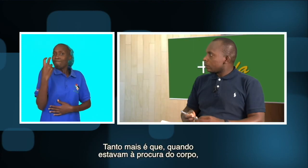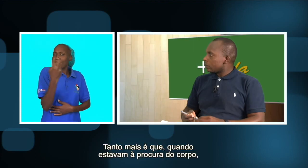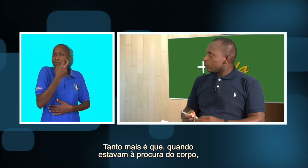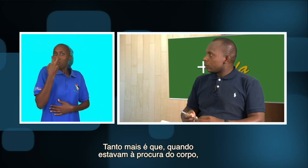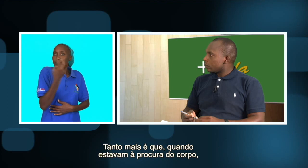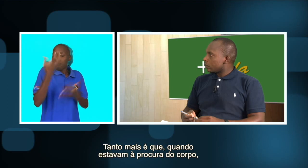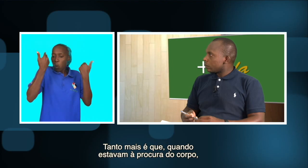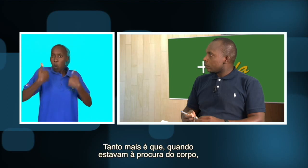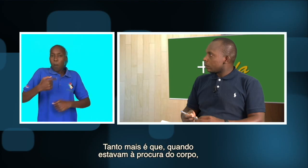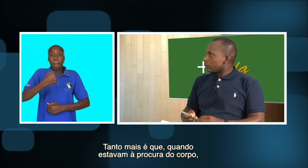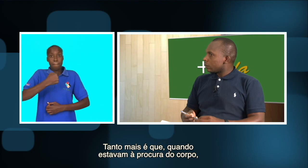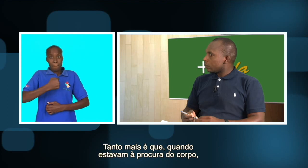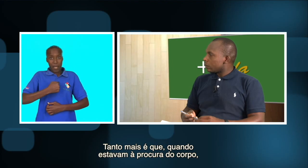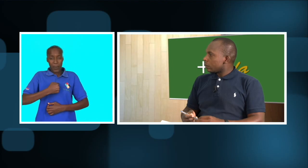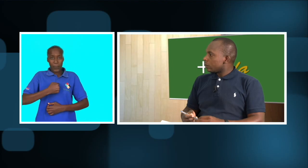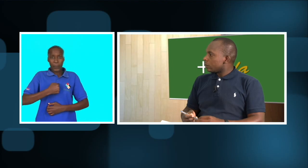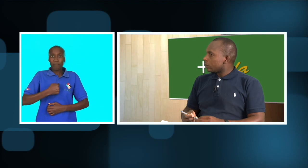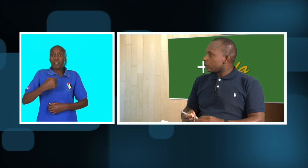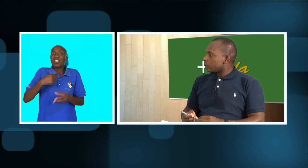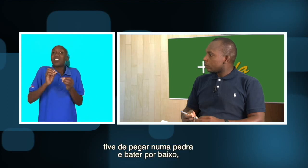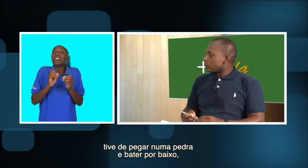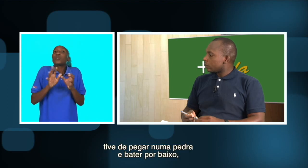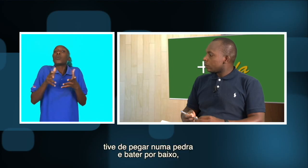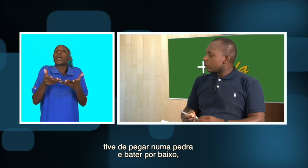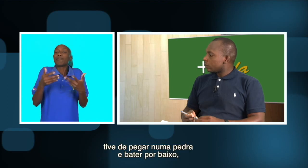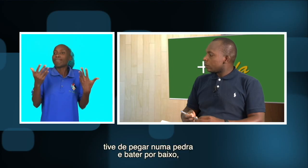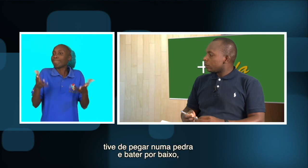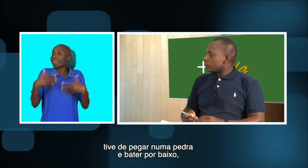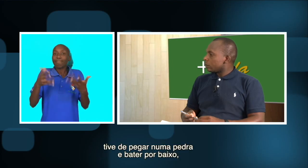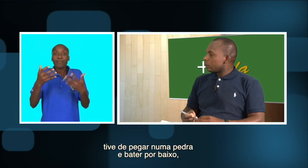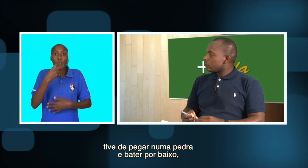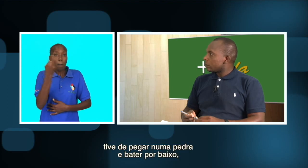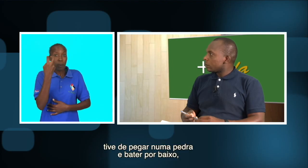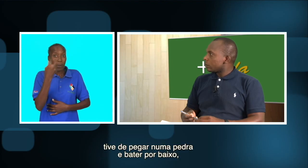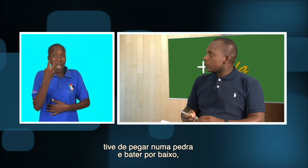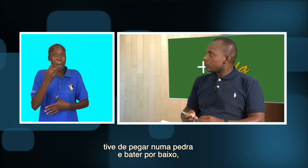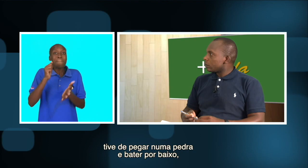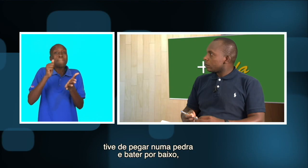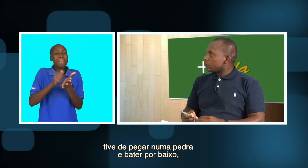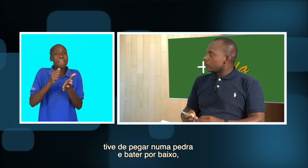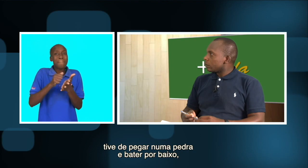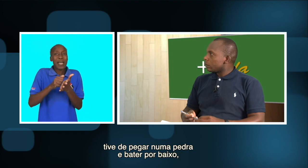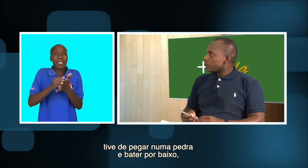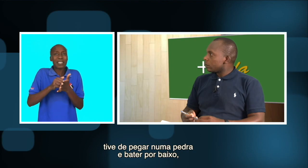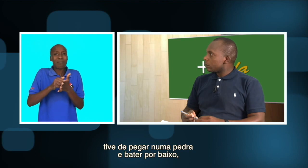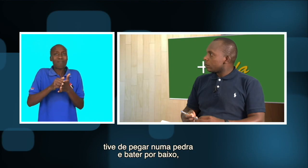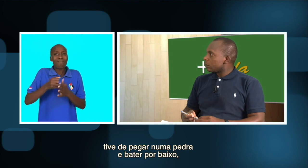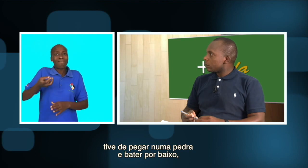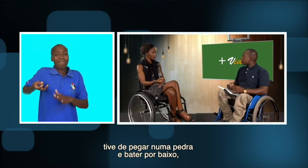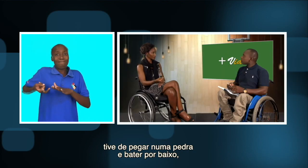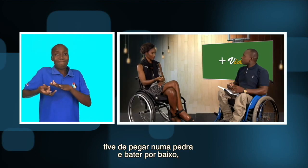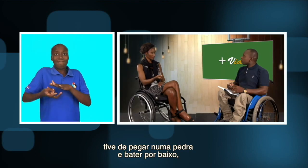procura do corpo, o meu, eu tive que... Como é que se diz? Eu tive que pegar numa